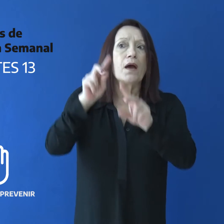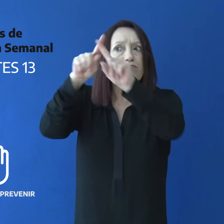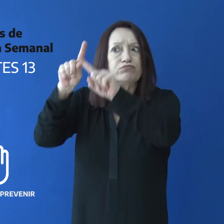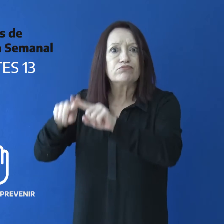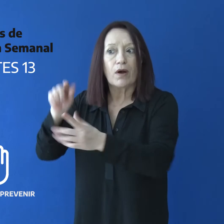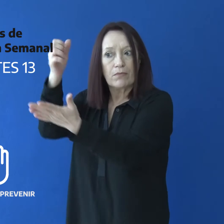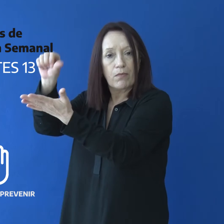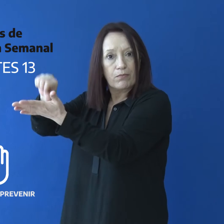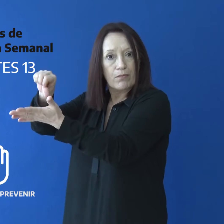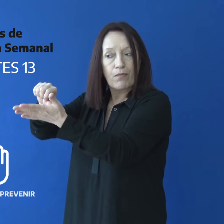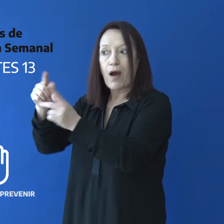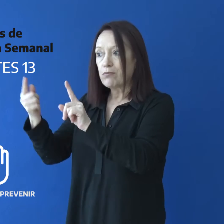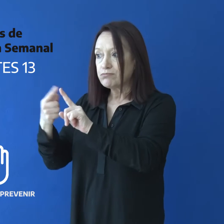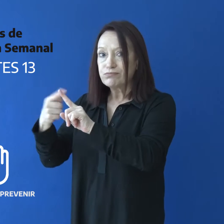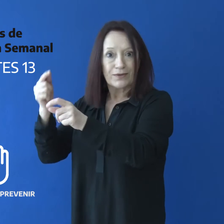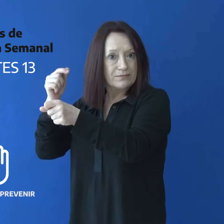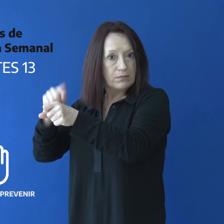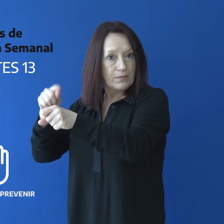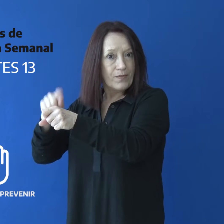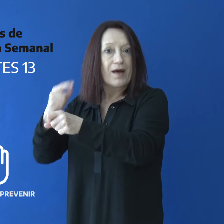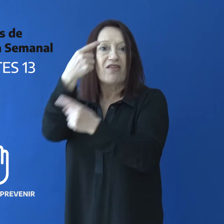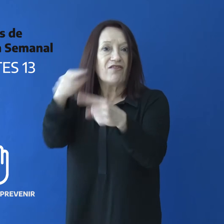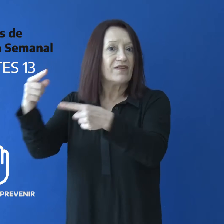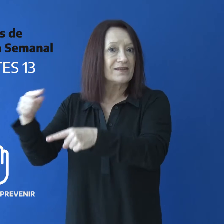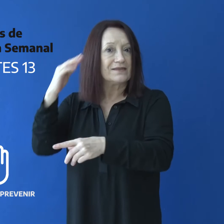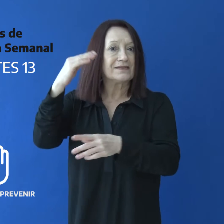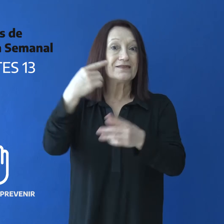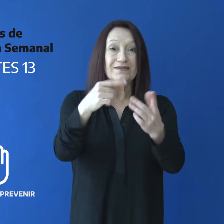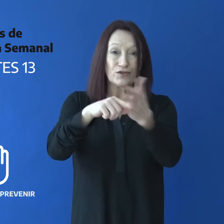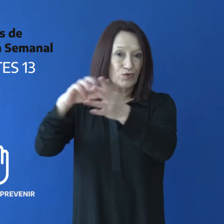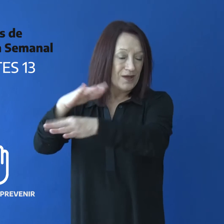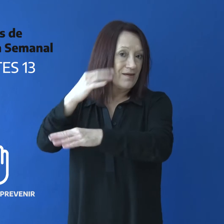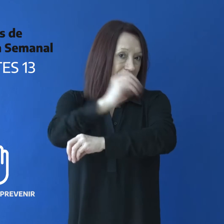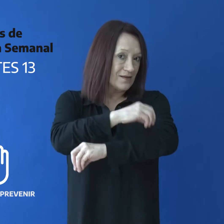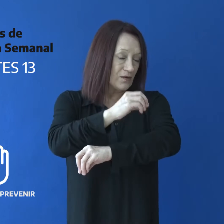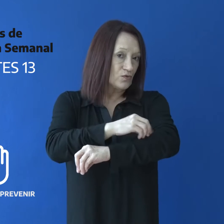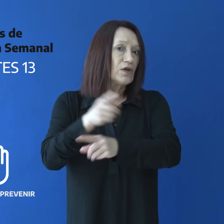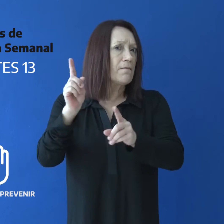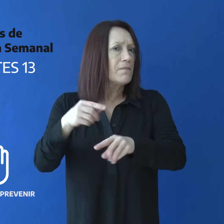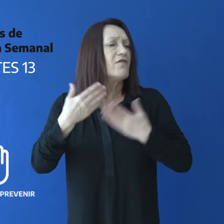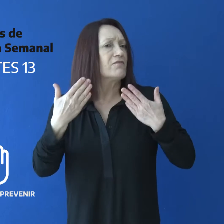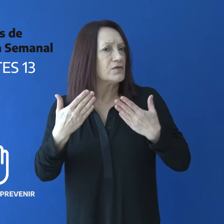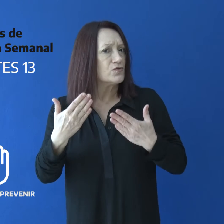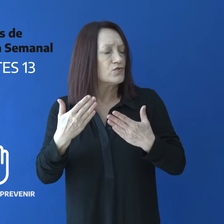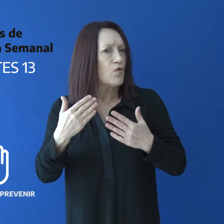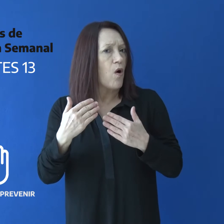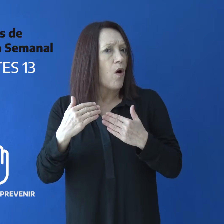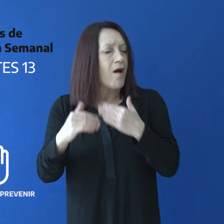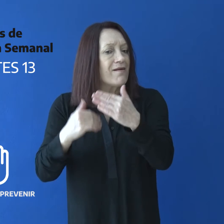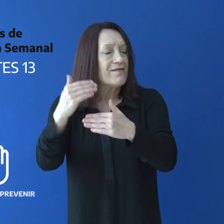seguimiento de contactos en cada municipio. También valoró el crecimiento de la capacidad del sistema sanitario